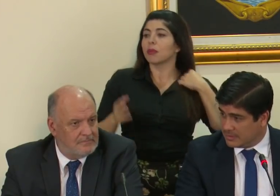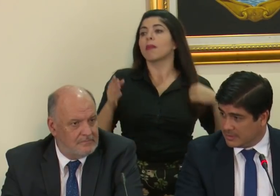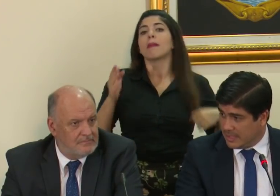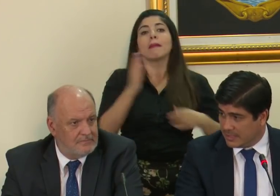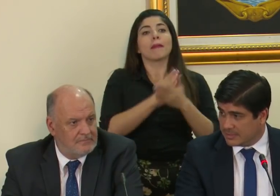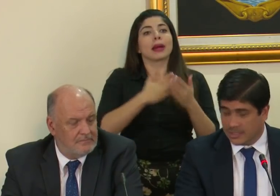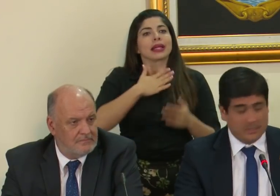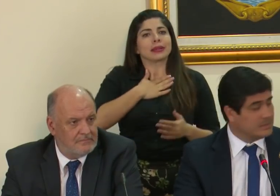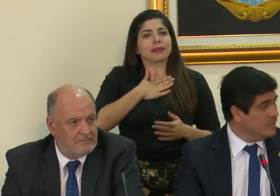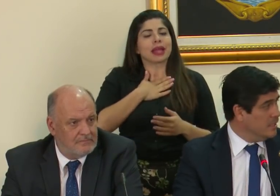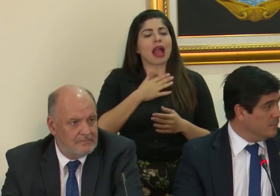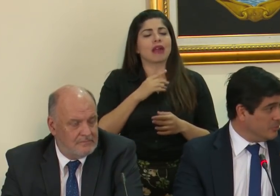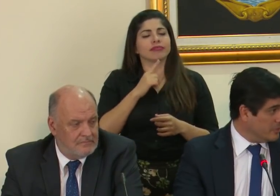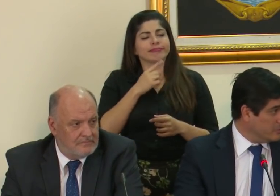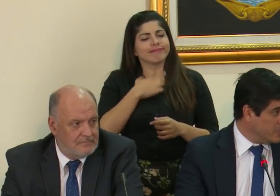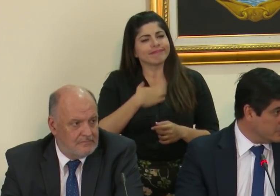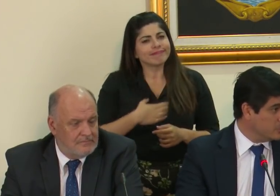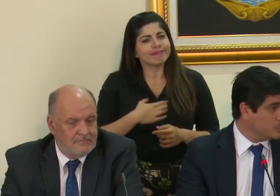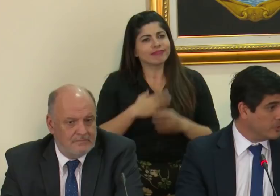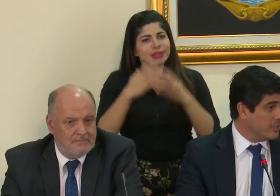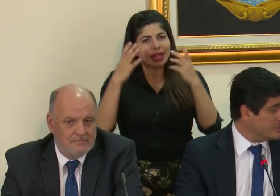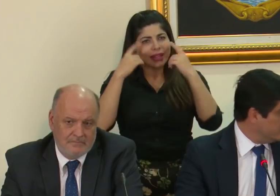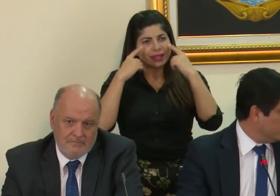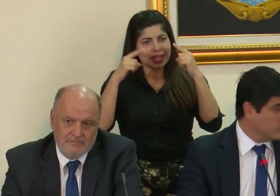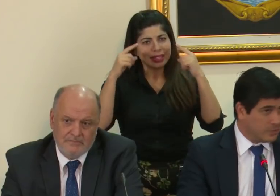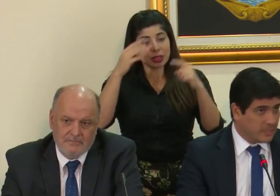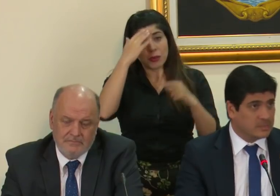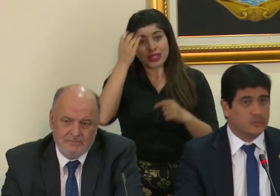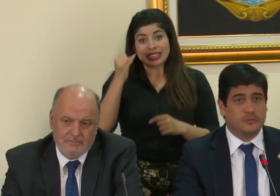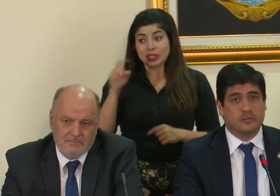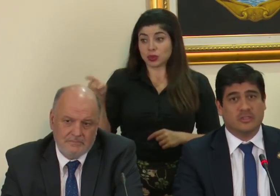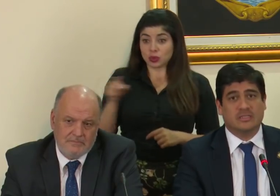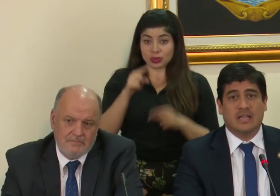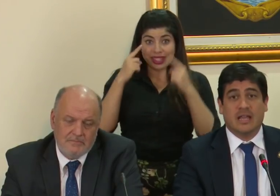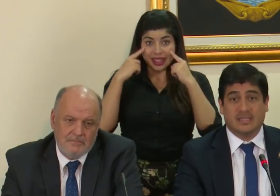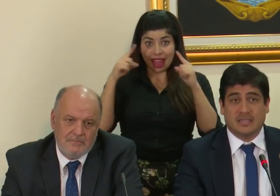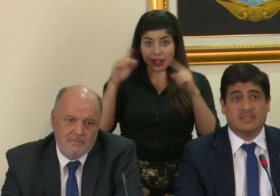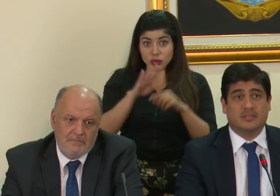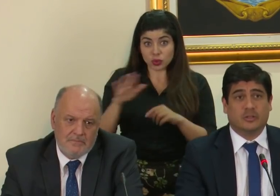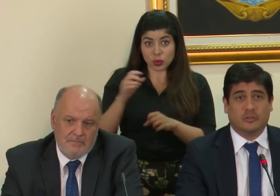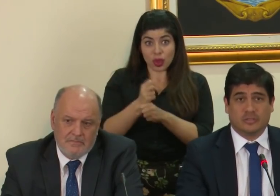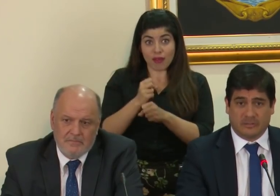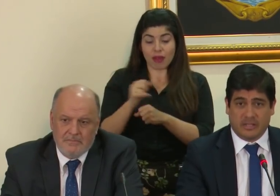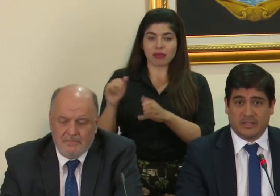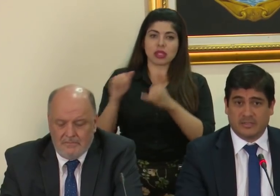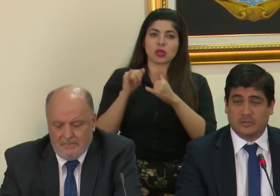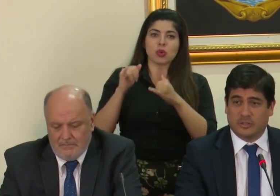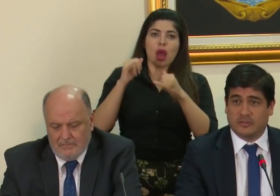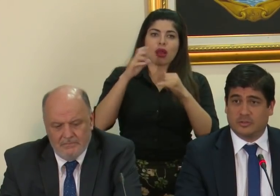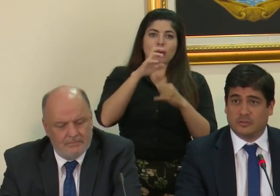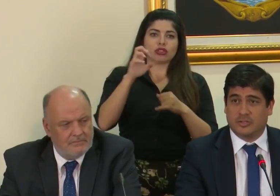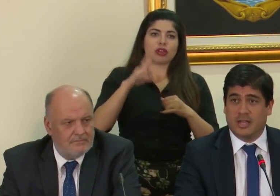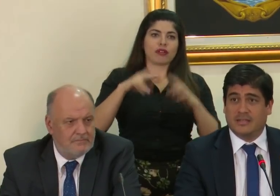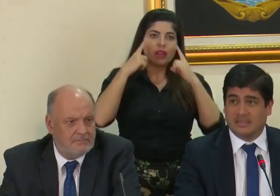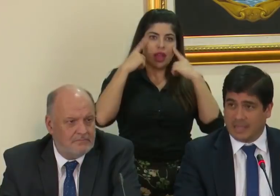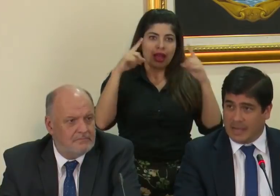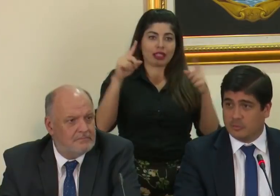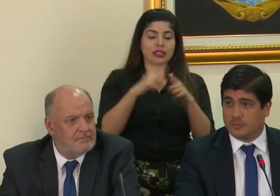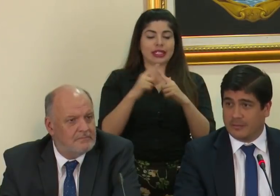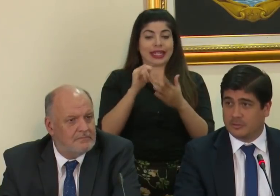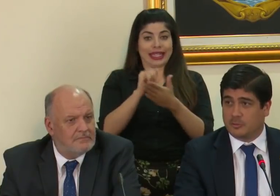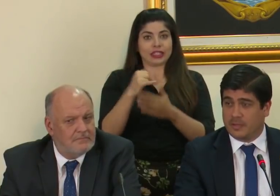también, desde ya, desearles el mayor de los éxitos, porque el éxito de ustedes en sus funciones es el éxito de Costa Rica y eso es lo que nosotros